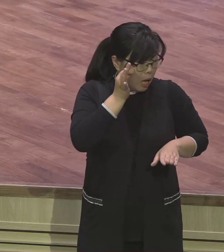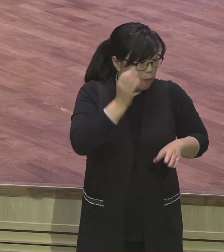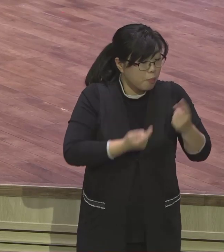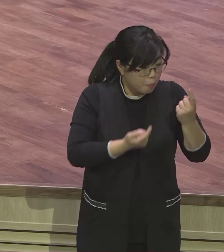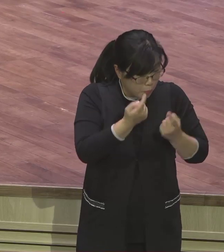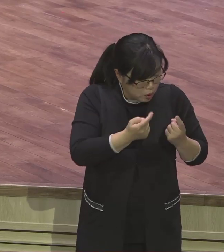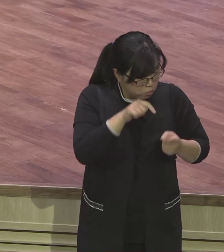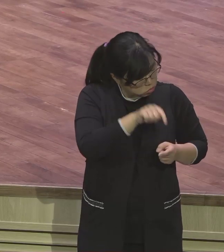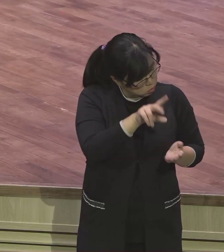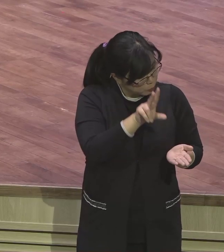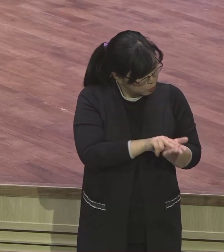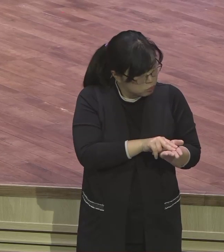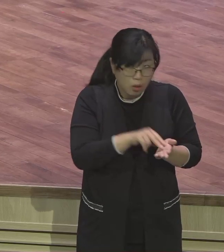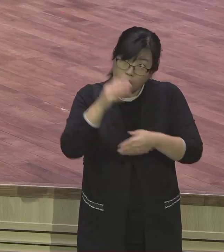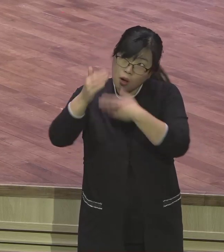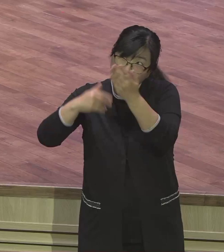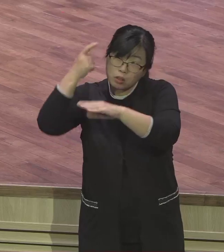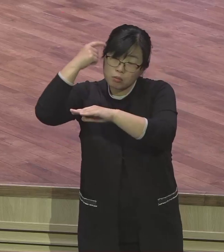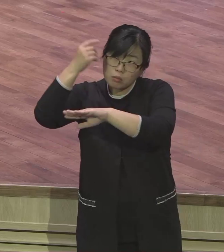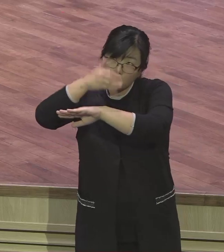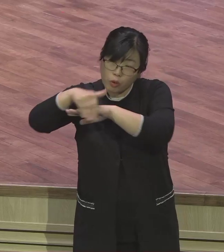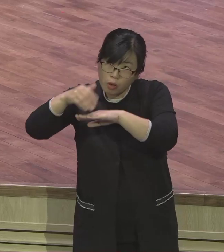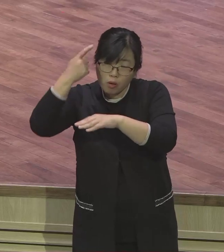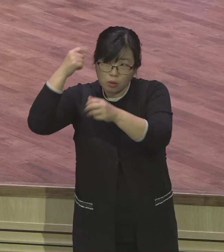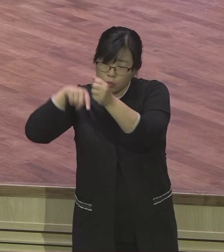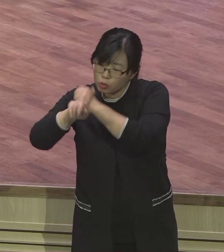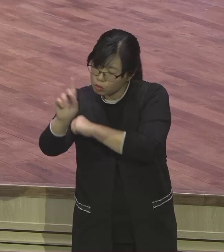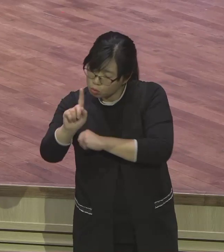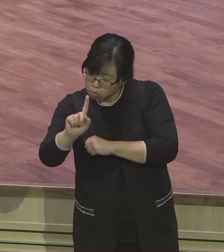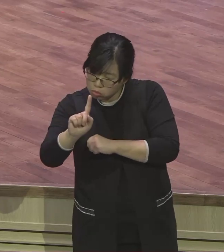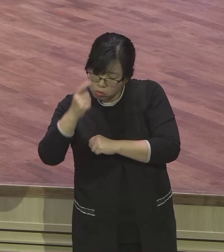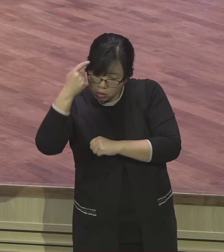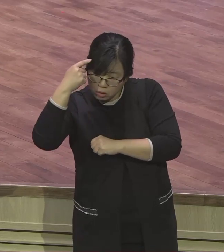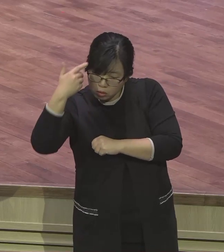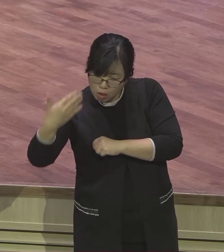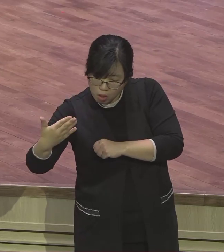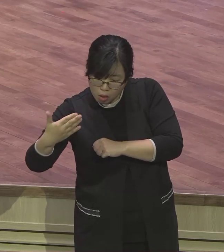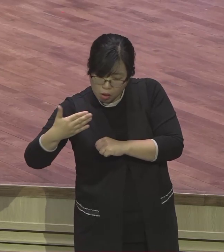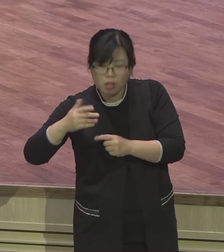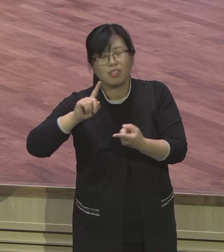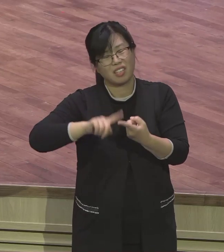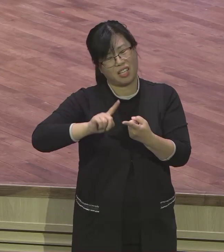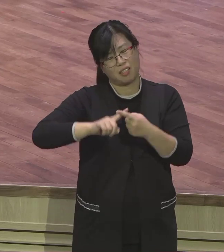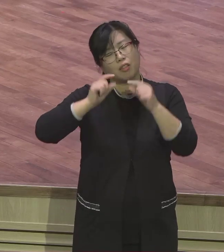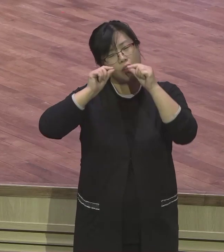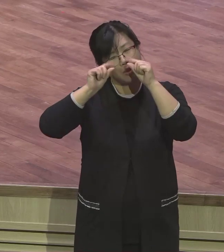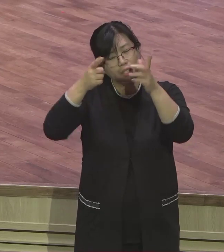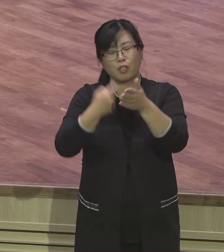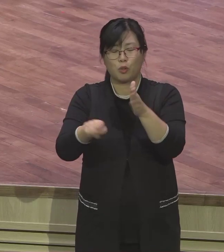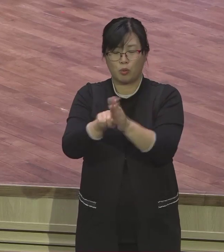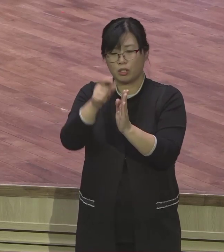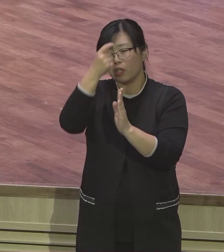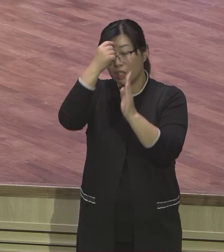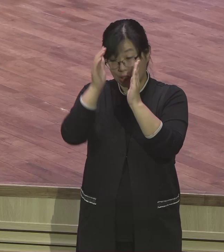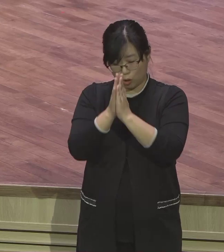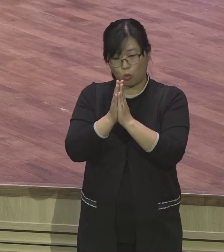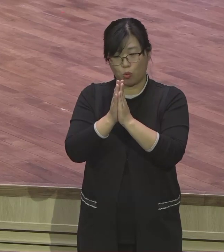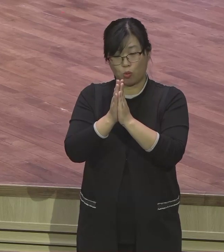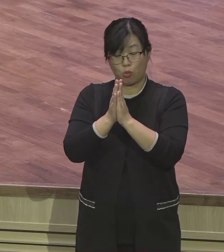그 교회를 맞추는 기도 이게 고차원적인 기도예요 하나님 달구게 돈 없는 거 다 알아